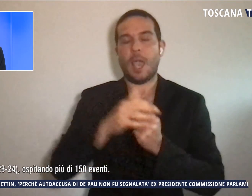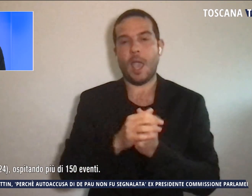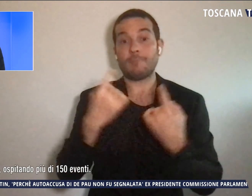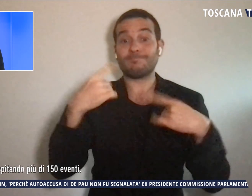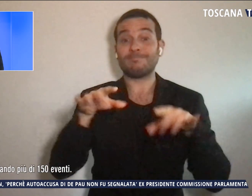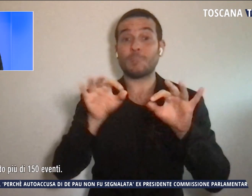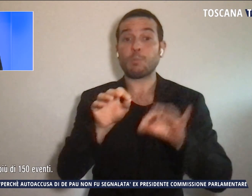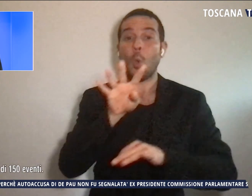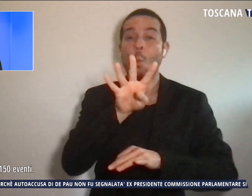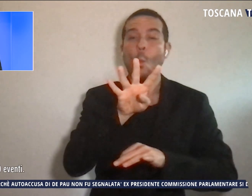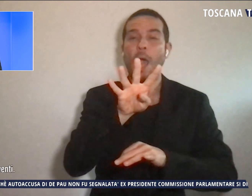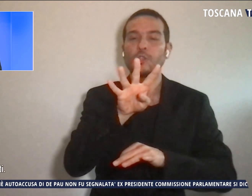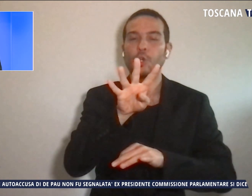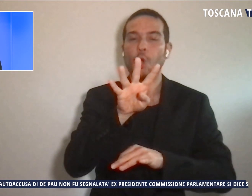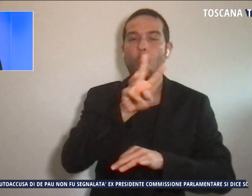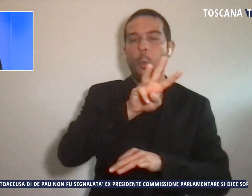settimana di marzo.